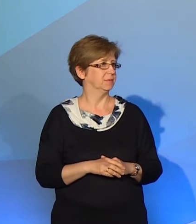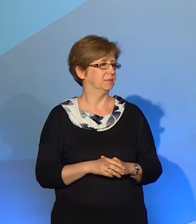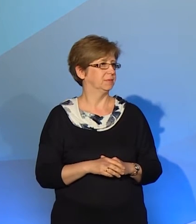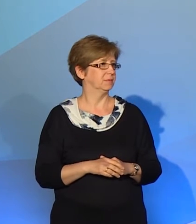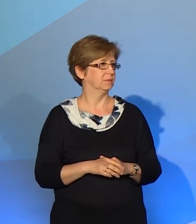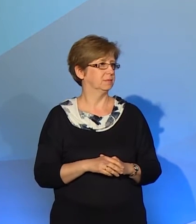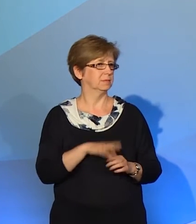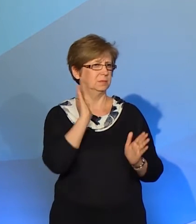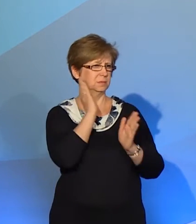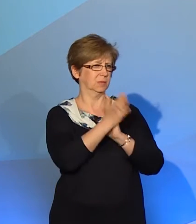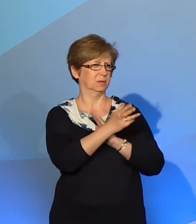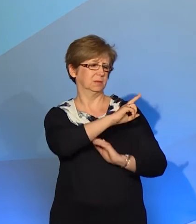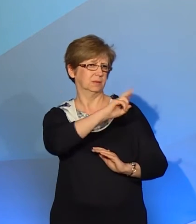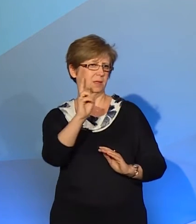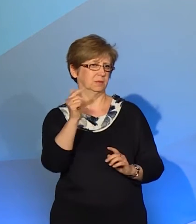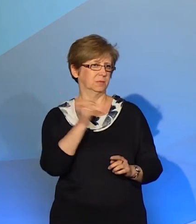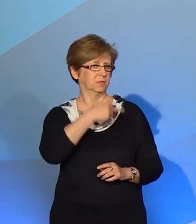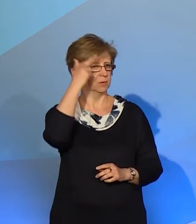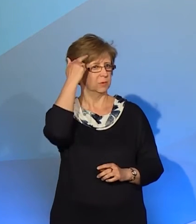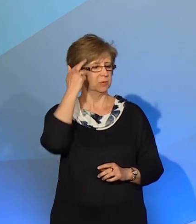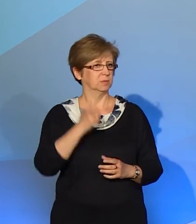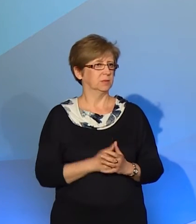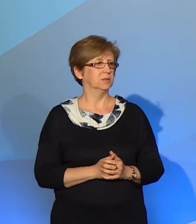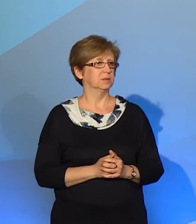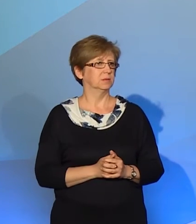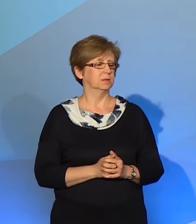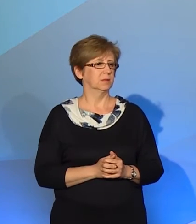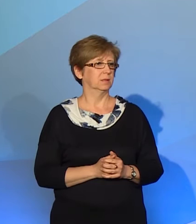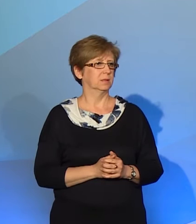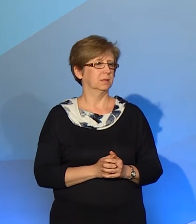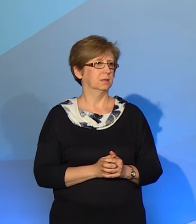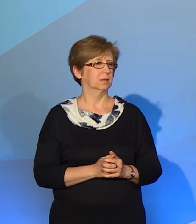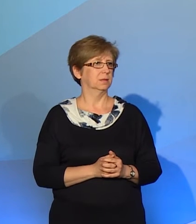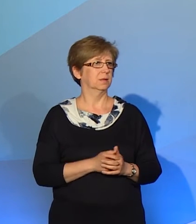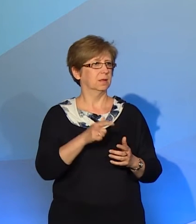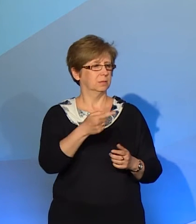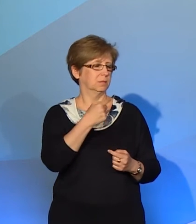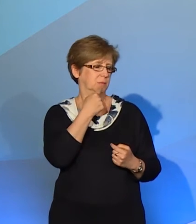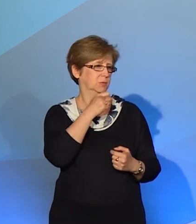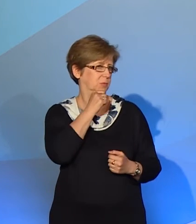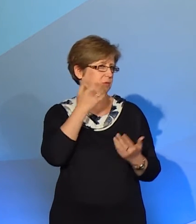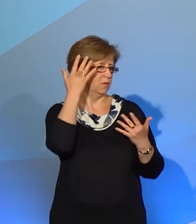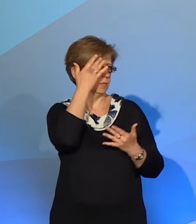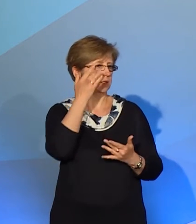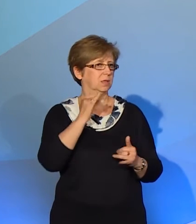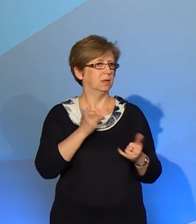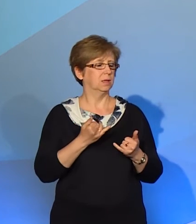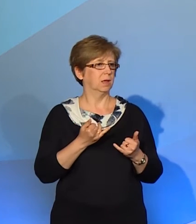proste. Każdy na świecie powinien rozumieć. Niech Państwo sobie wyobrażą, niech Państwo zgadną, może chyba, że Państwo wiedzą, jak robią litewskie psy.